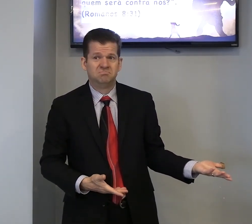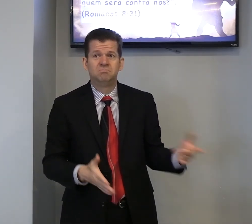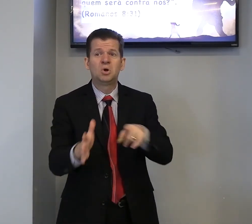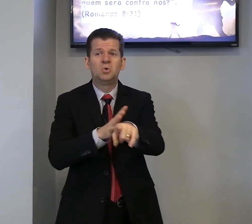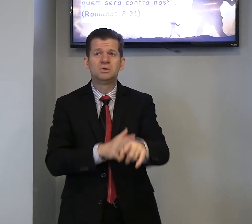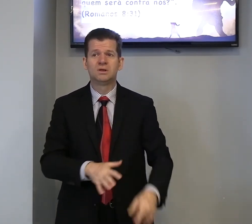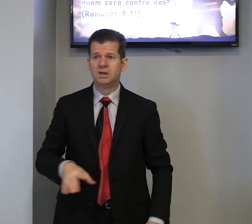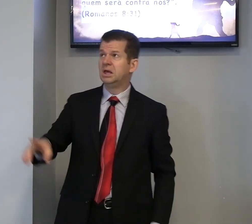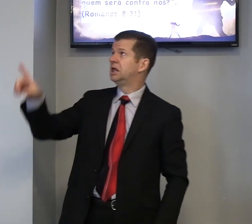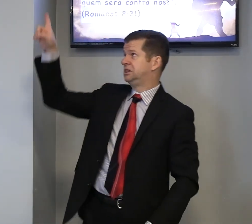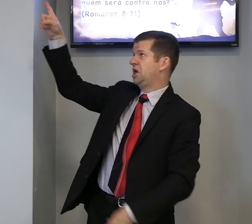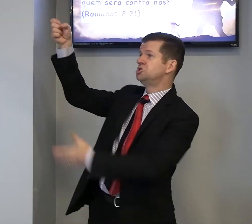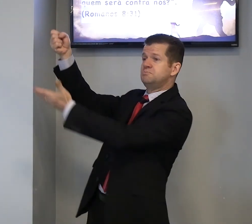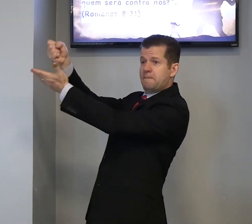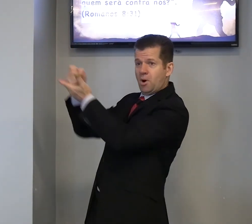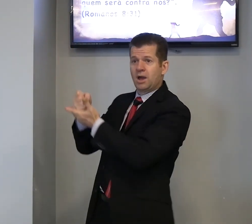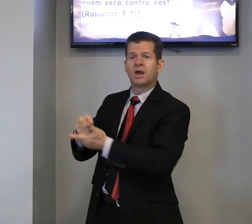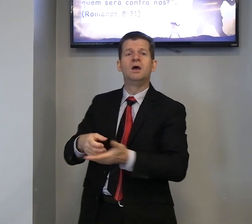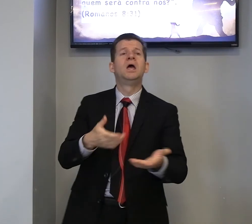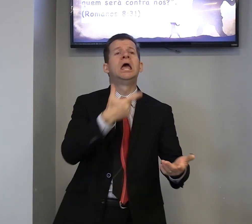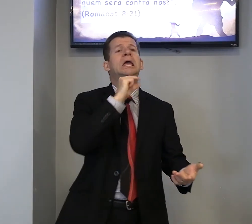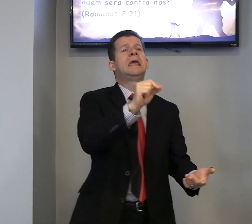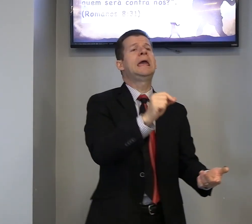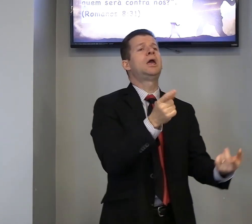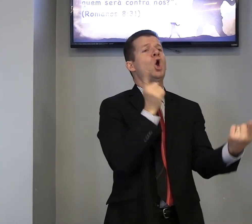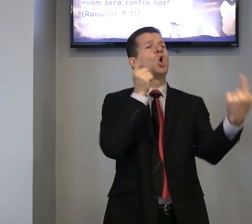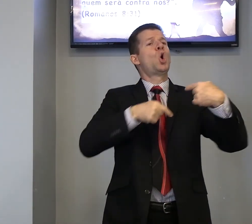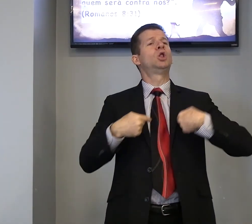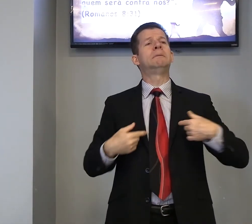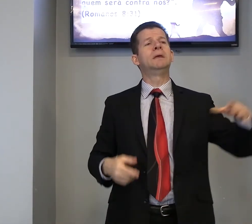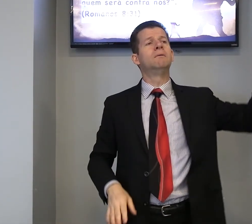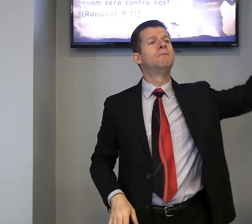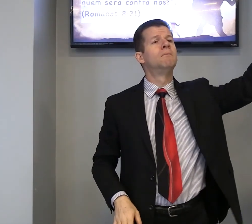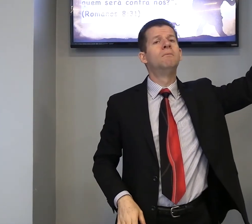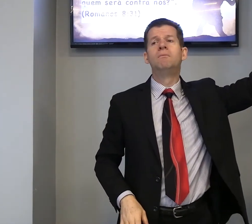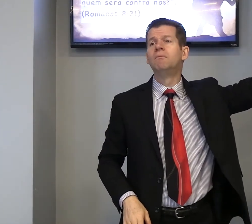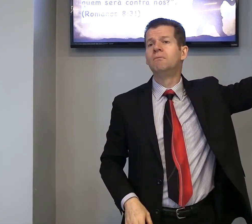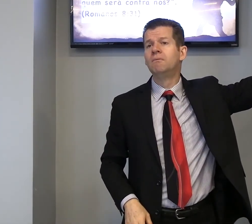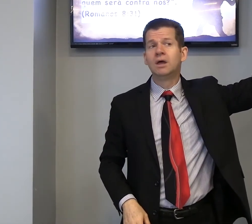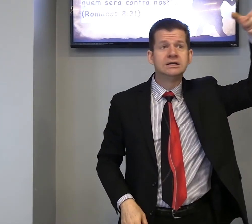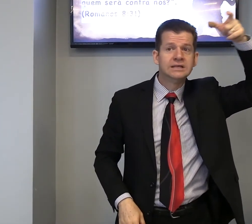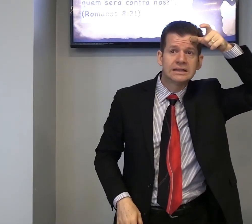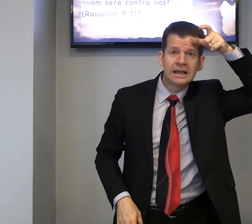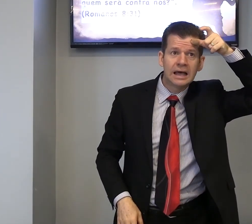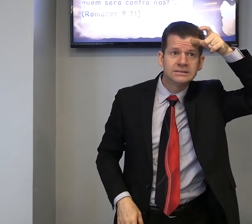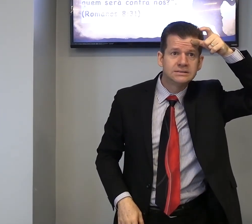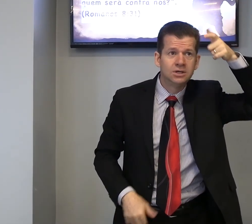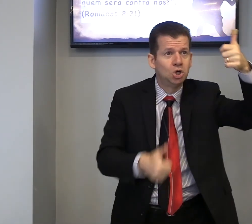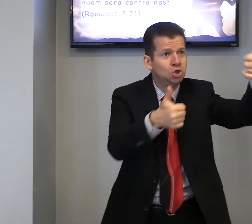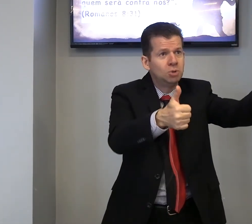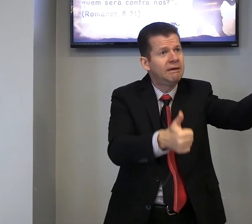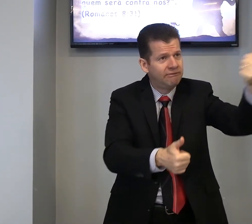Pergunta, Deus, apoia, quem, conta, mim, Satanás, tudo bem,